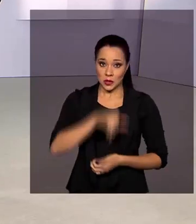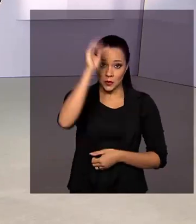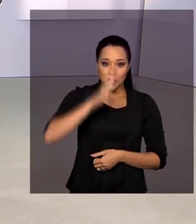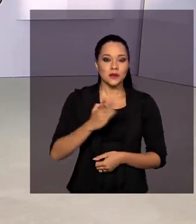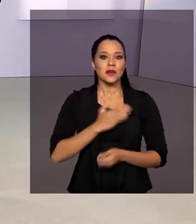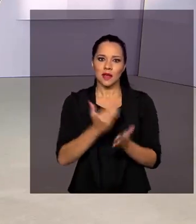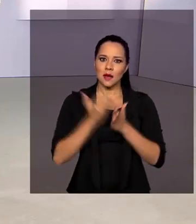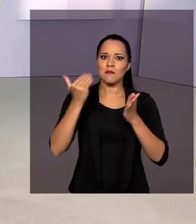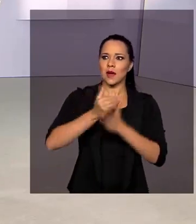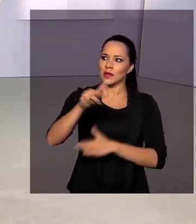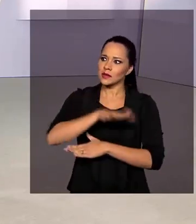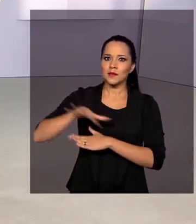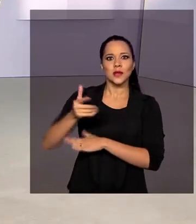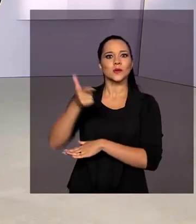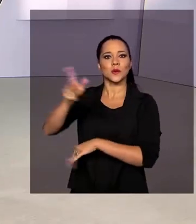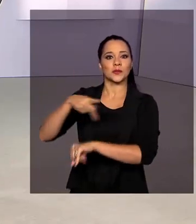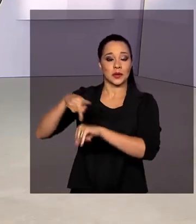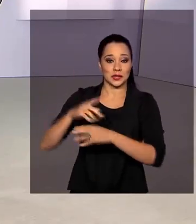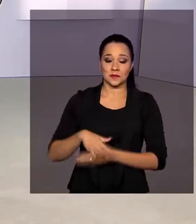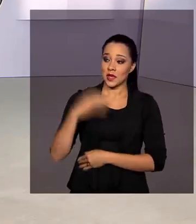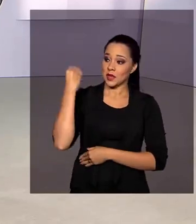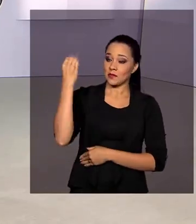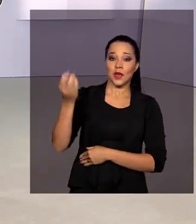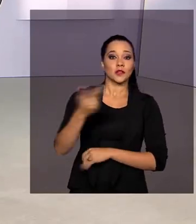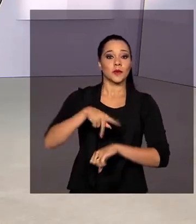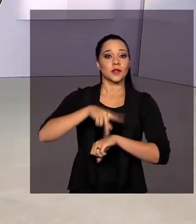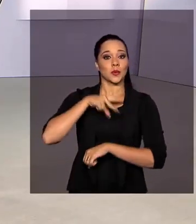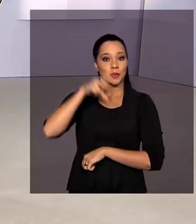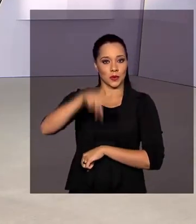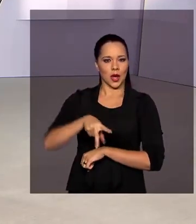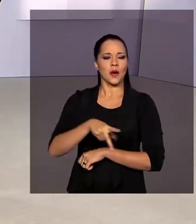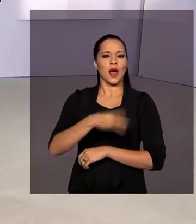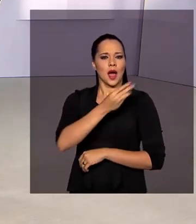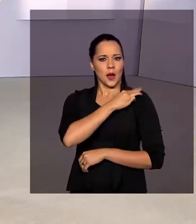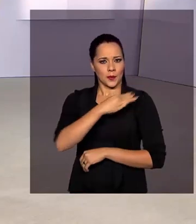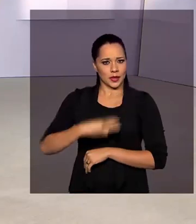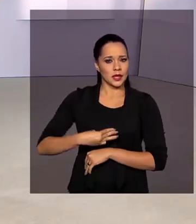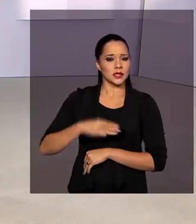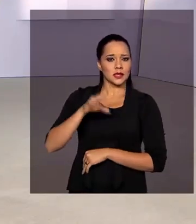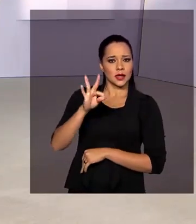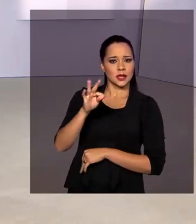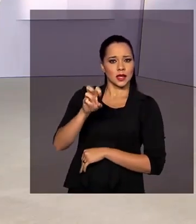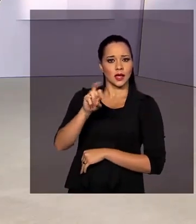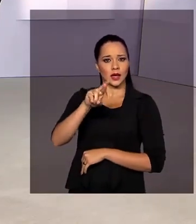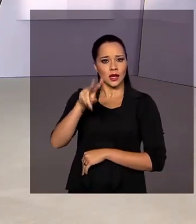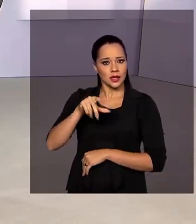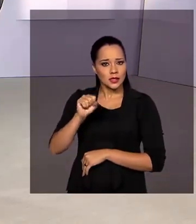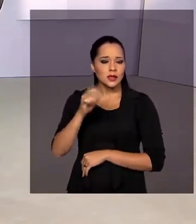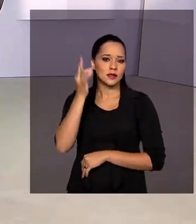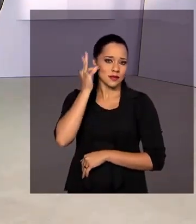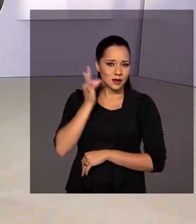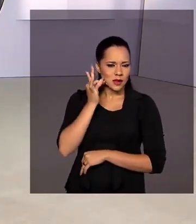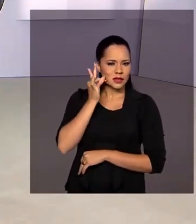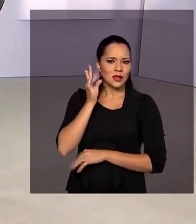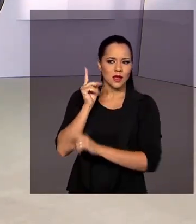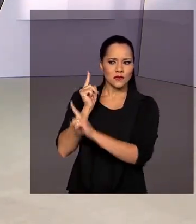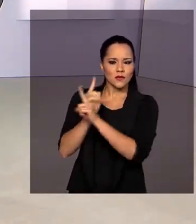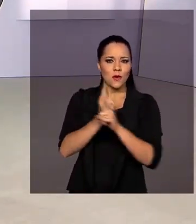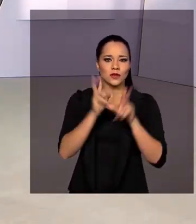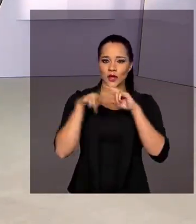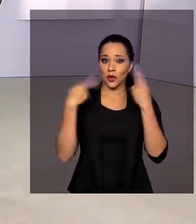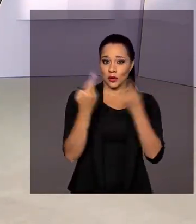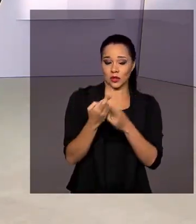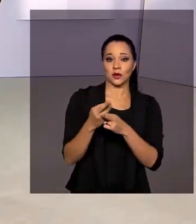mais espaço lá fora. Em viagem a Portugal, a ministra da Agricultura, Tereza Cristina, participou de uma série de encontros com